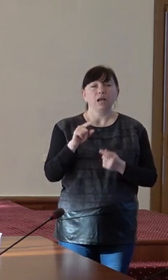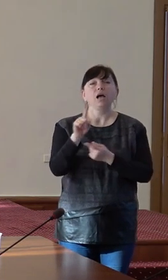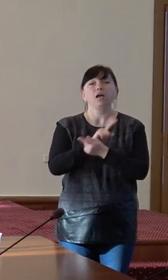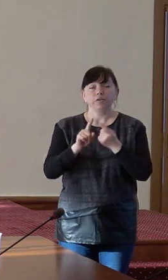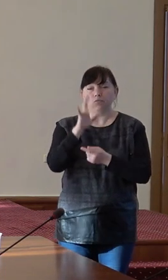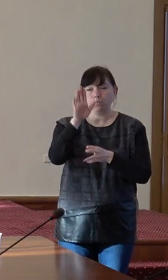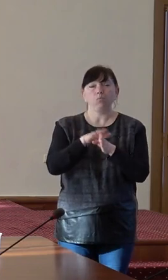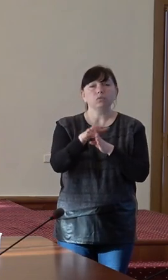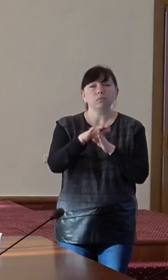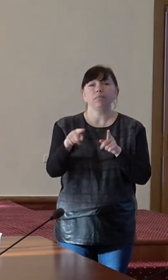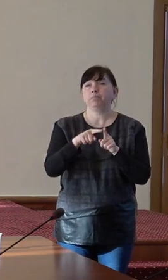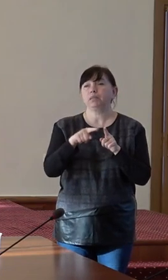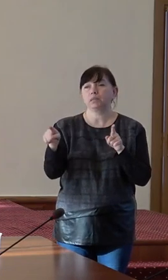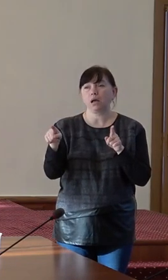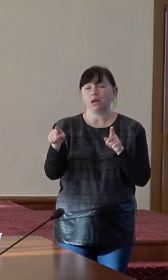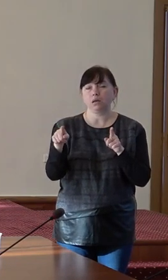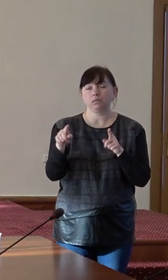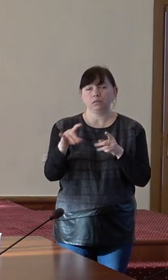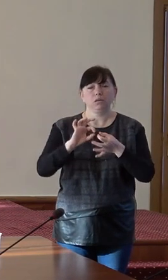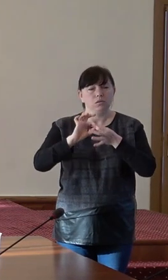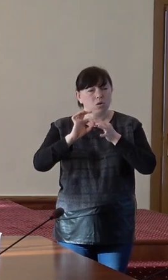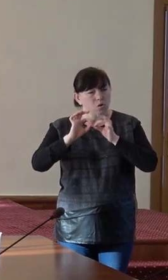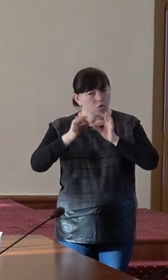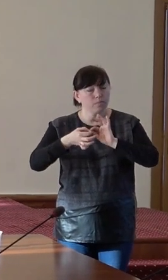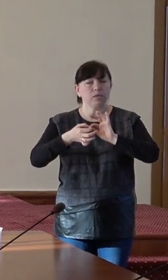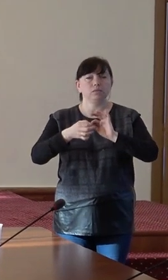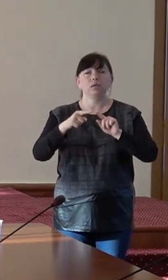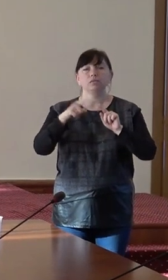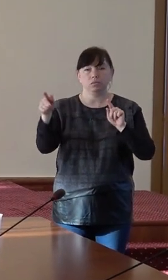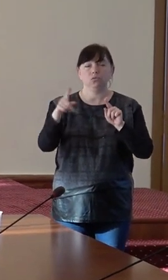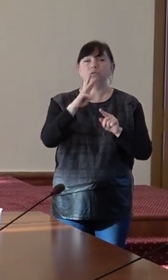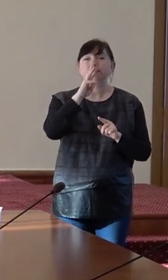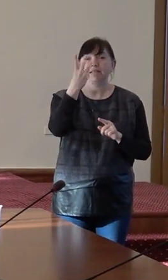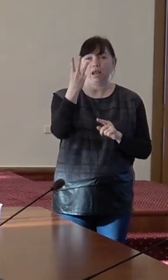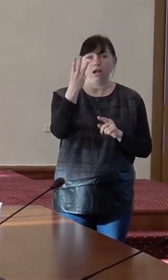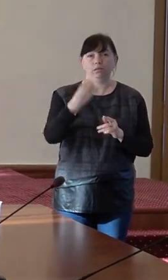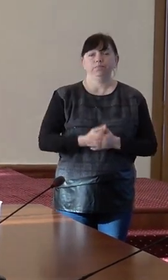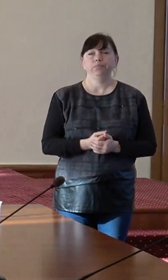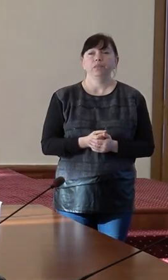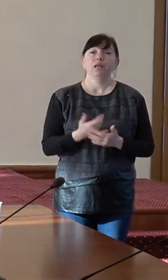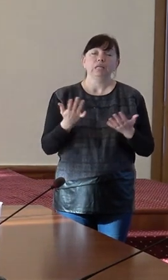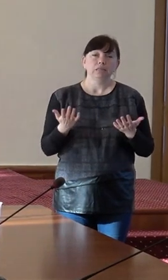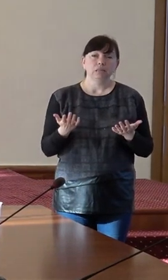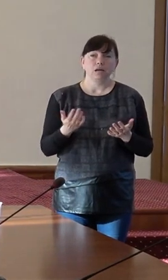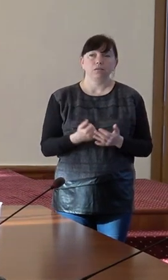urmează să fie implementat în complexitatea ei în decurs de trei ani de zile dar